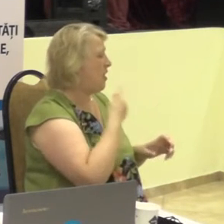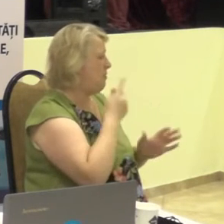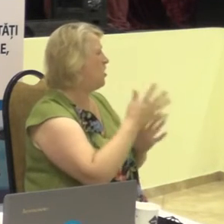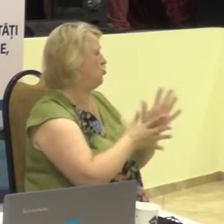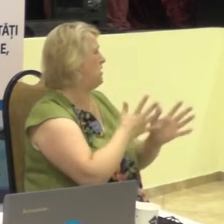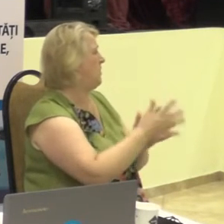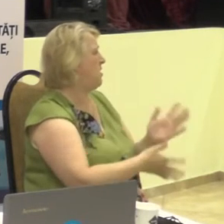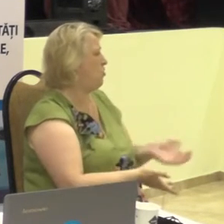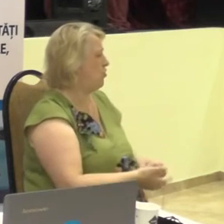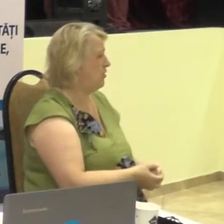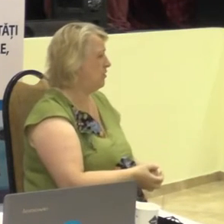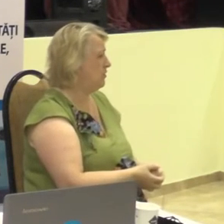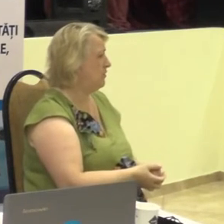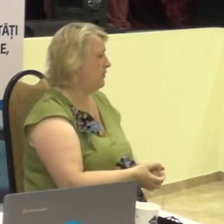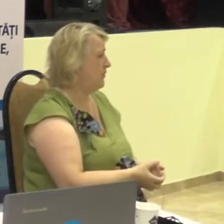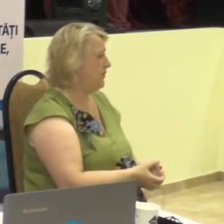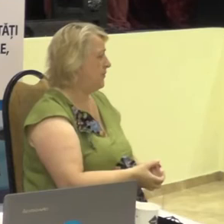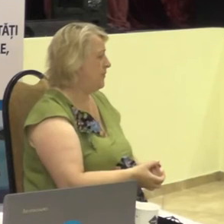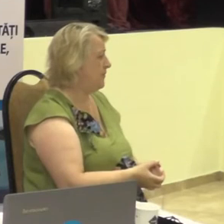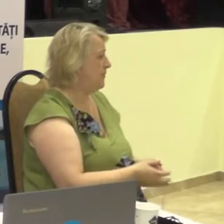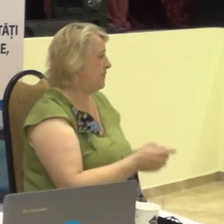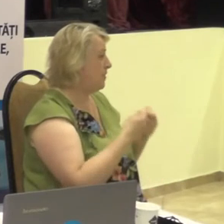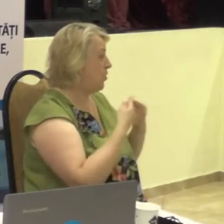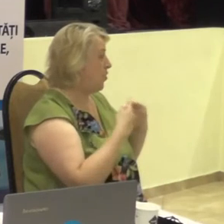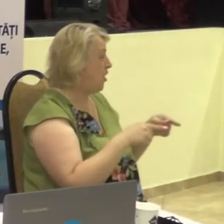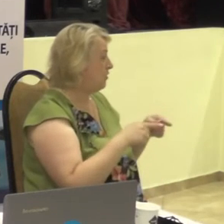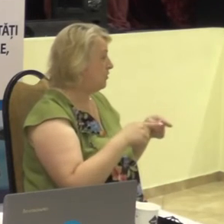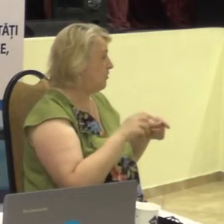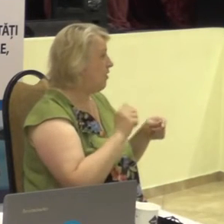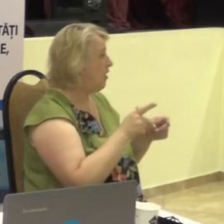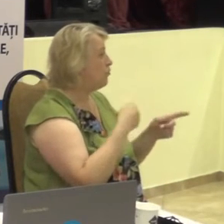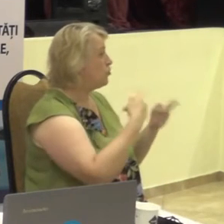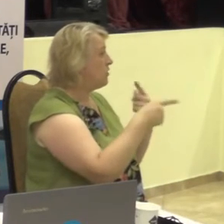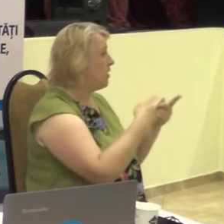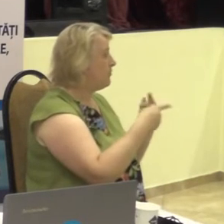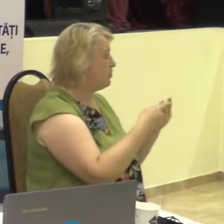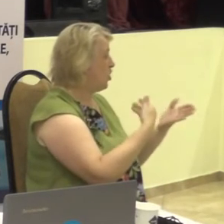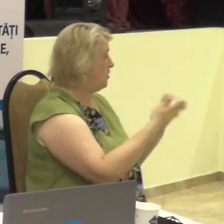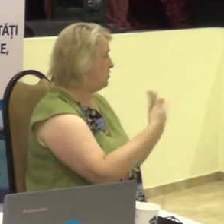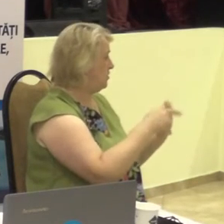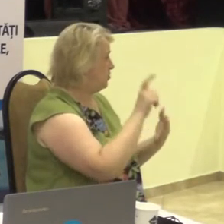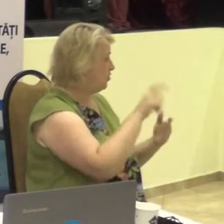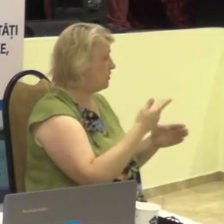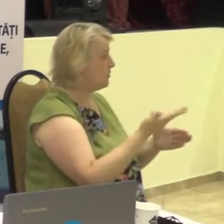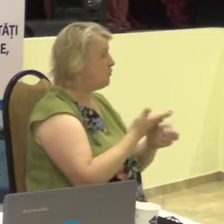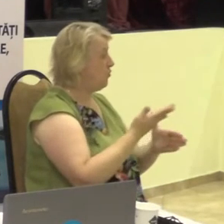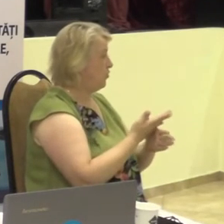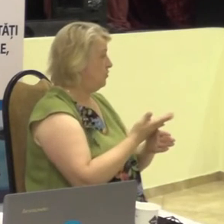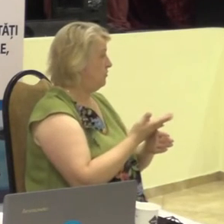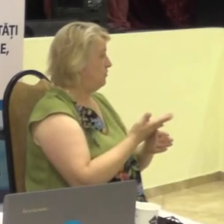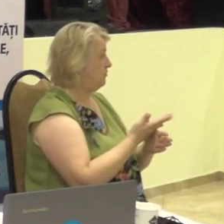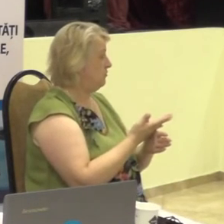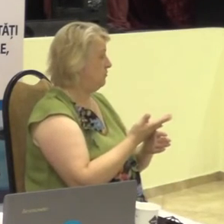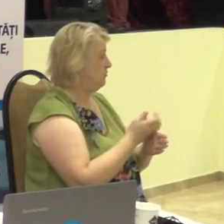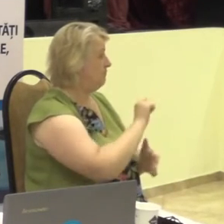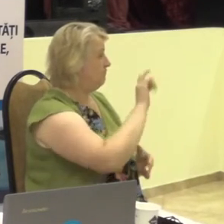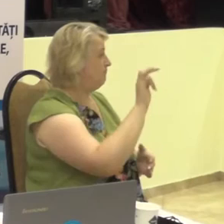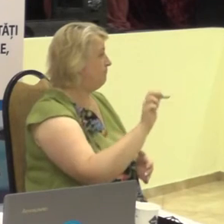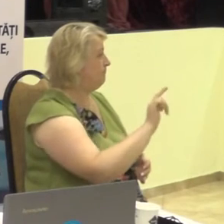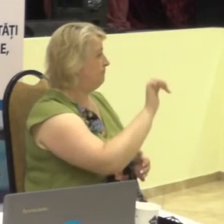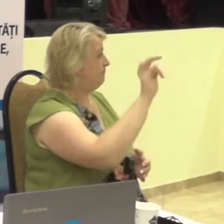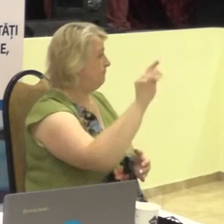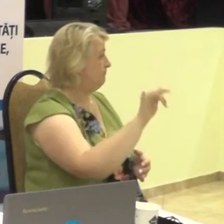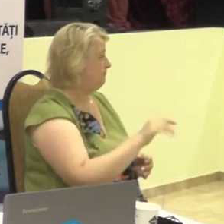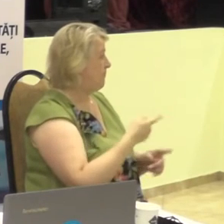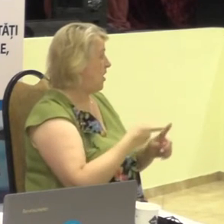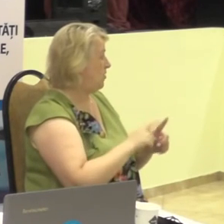semnilor. O altă metodă de comuncare este comuncare cu ajutorul de activiemilor, care are